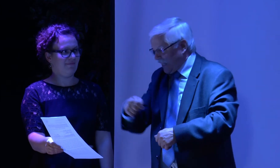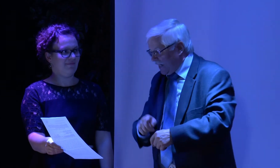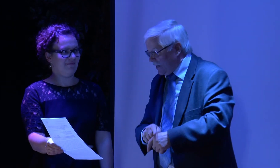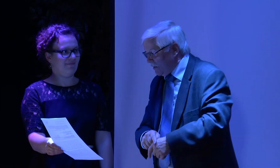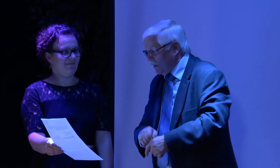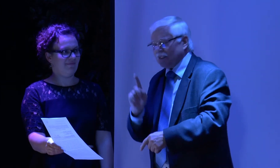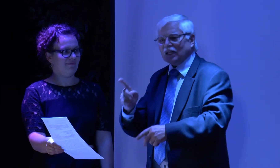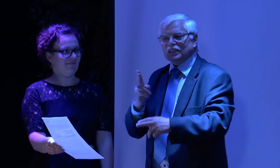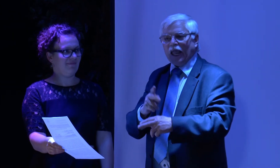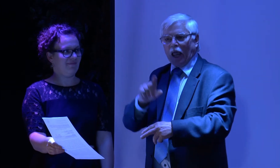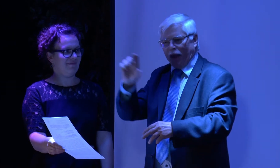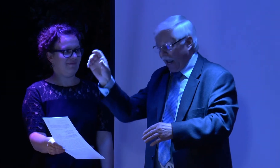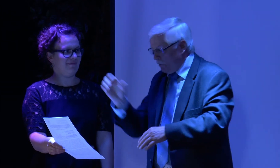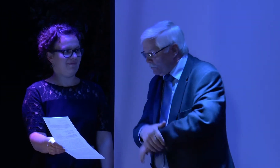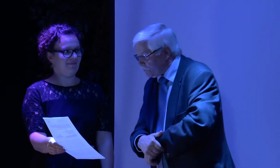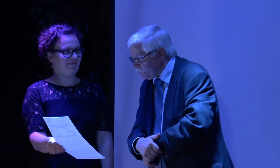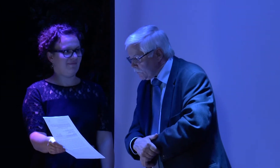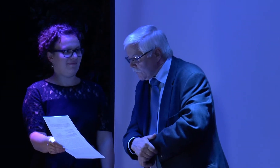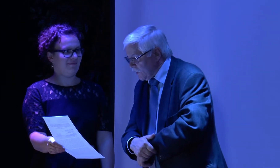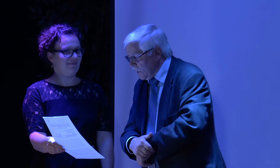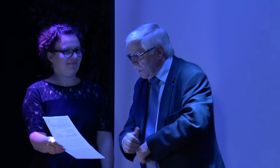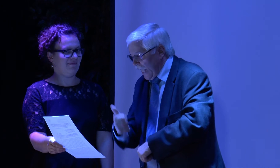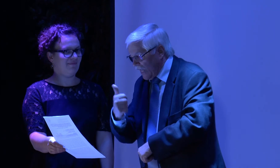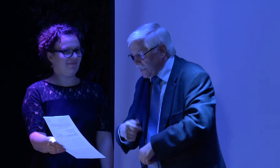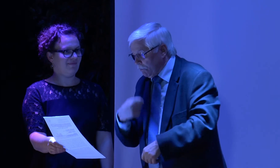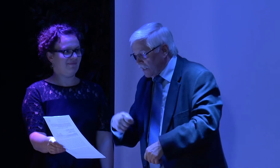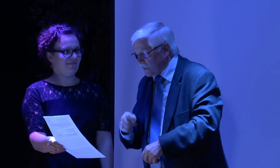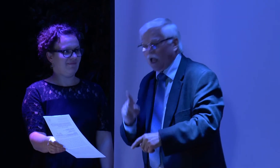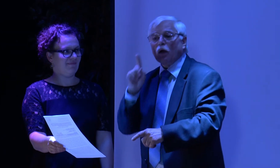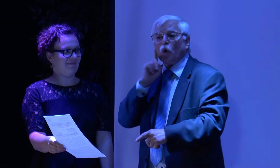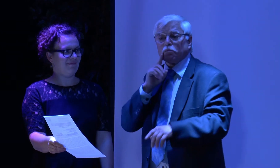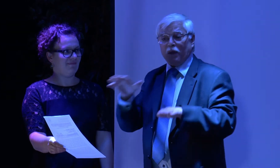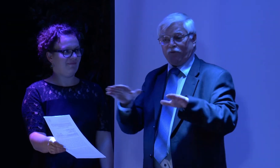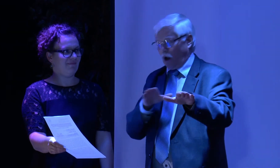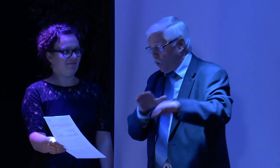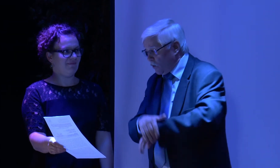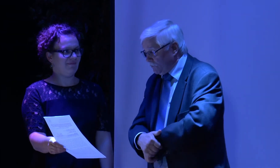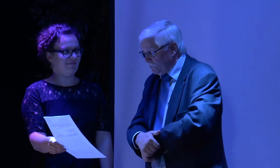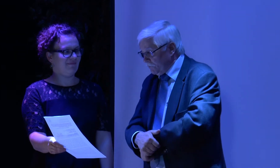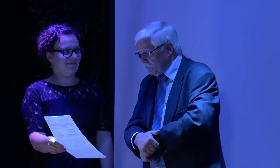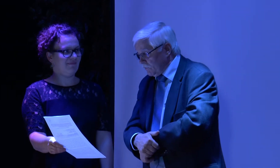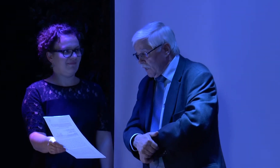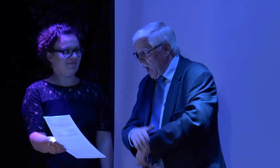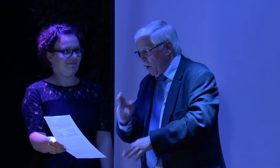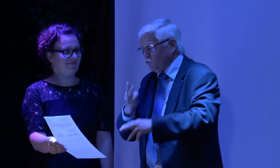der erste Präsident des DGB, der Gehördungsbewegung,